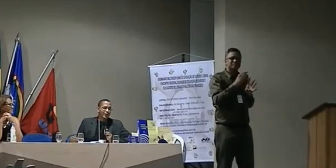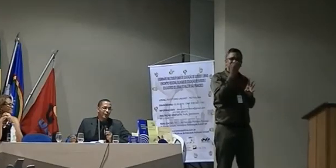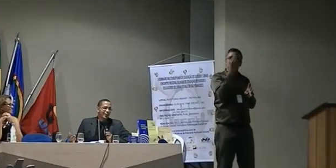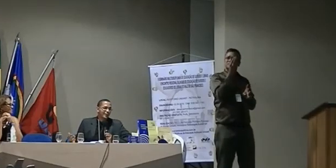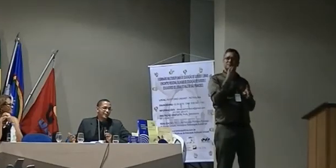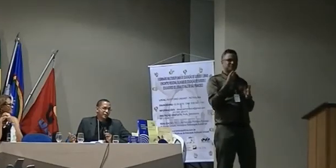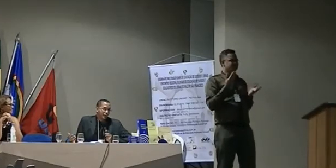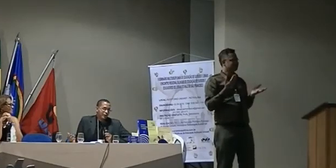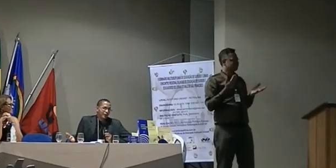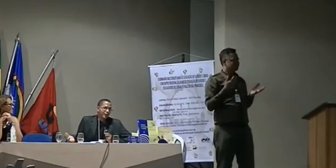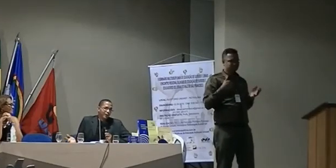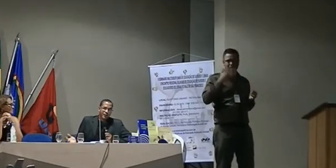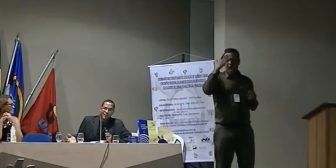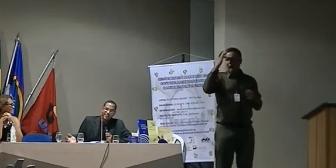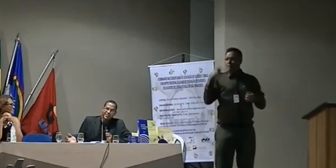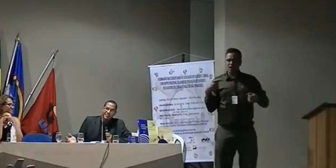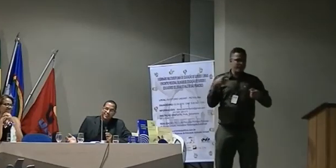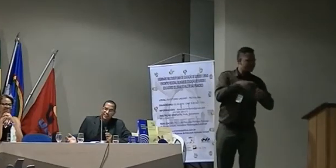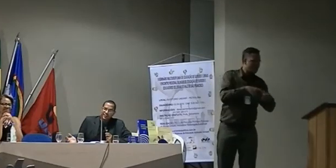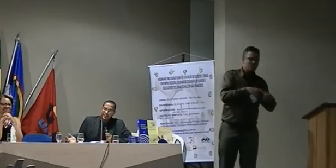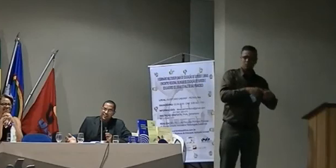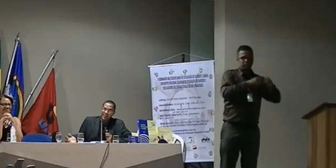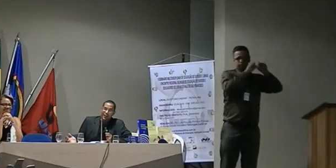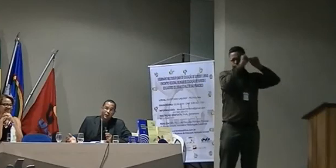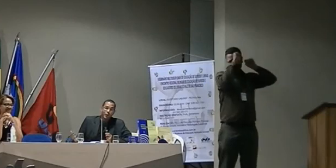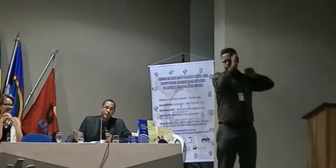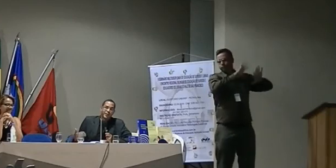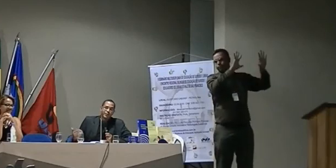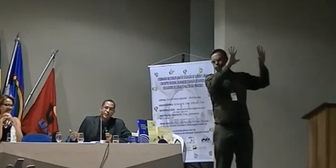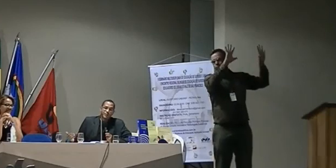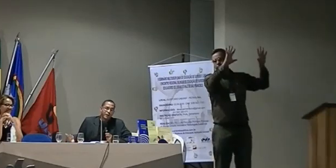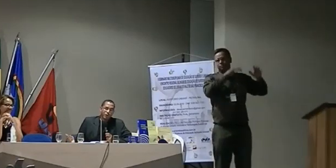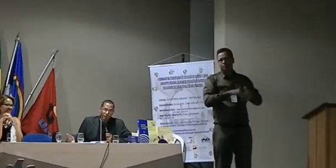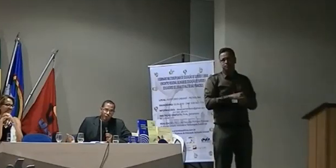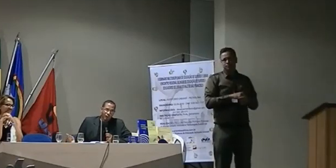escola é essa ele não quer ir mais a escola ele não goste esse espaço como escola